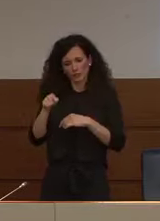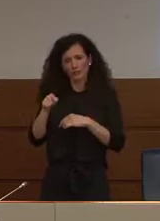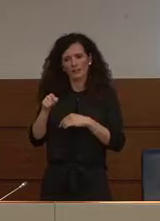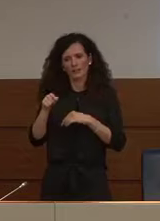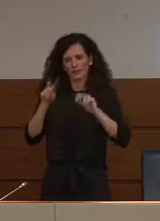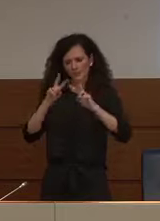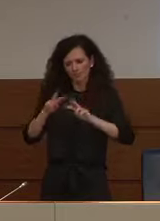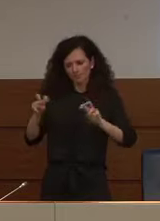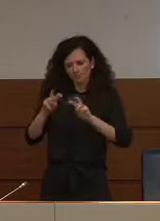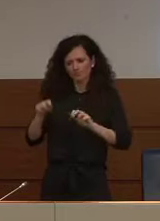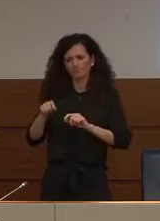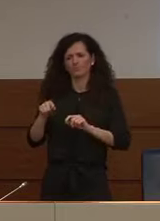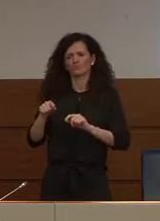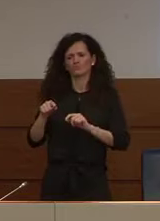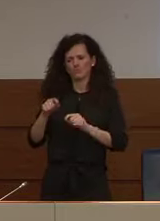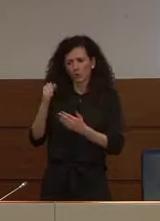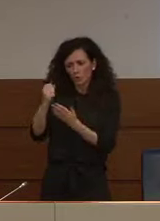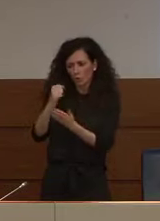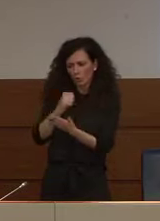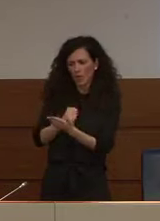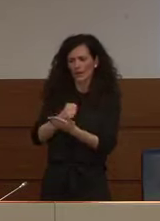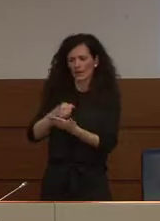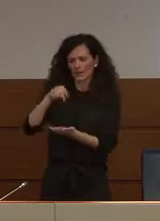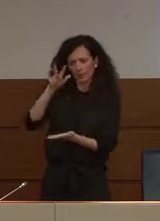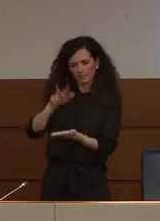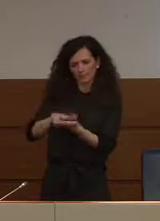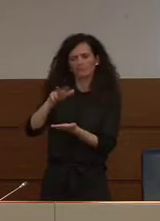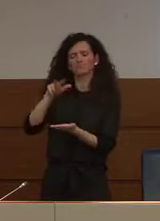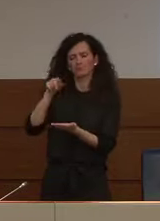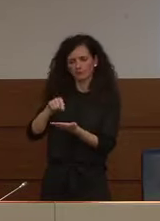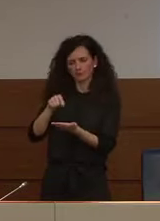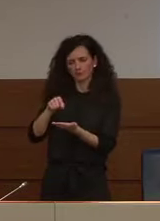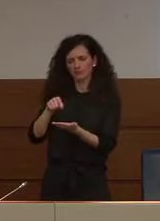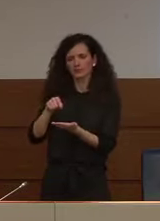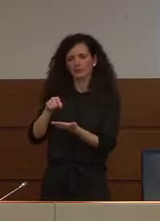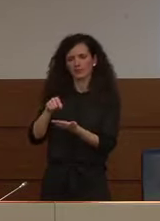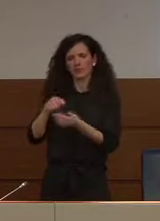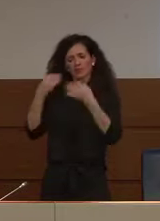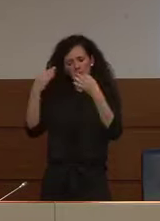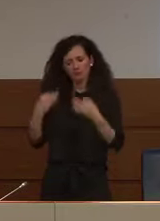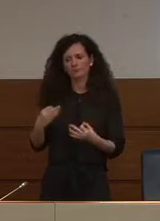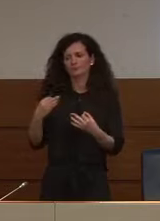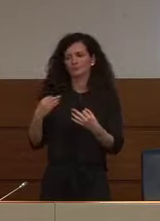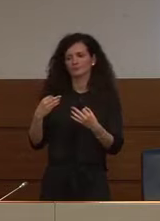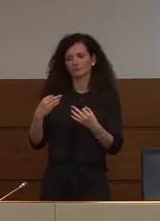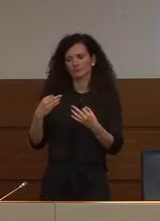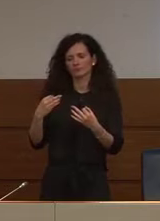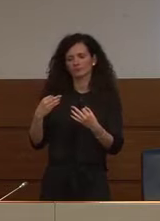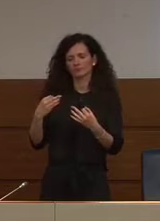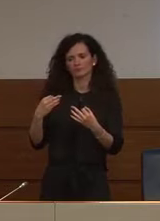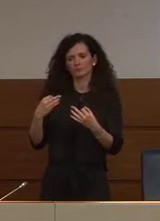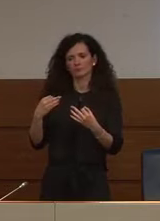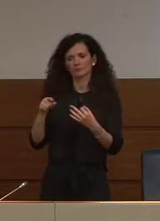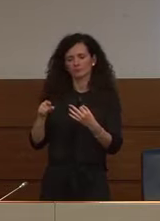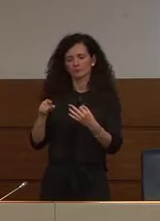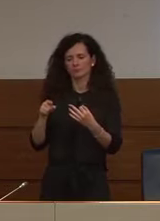e a documentare l'efficacia clinica di